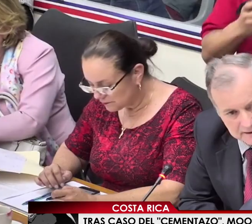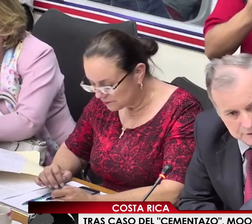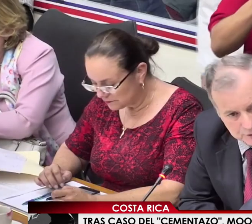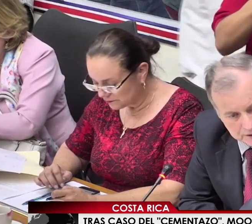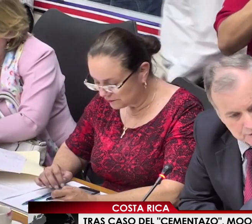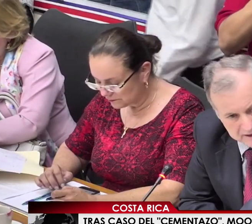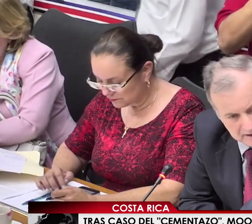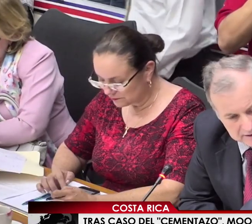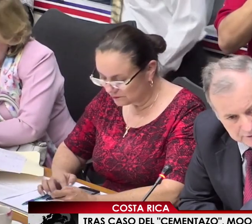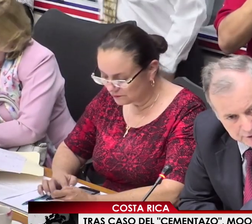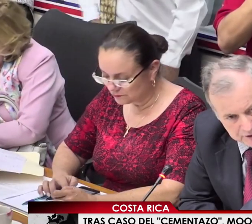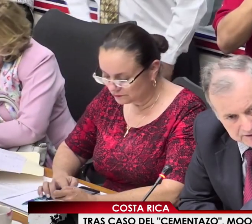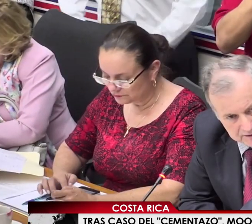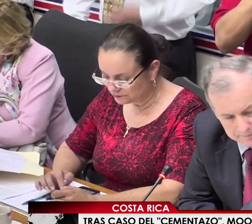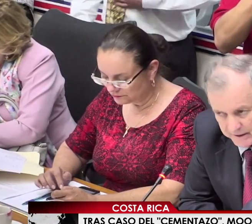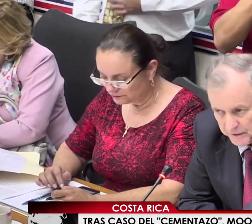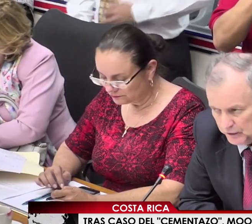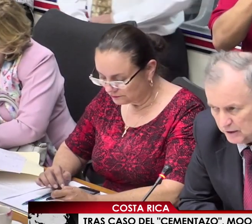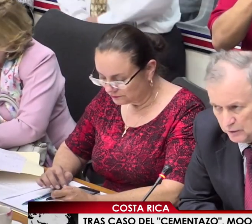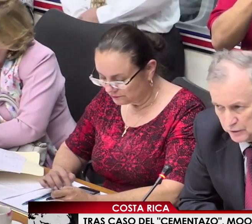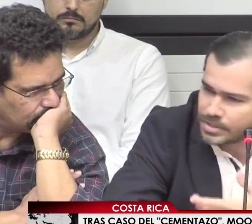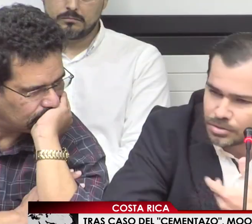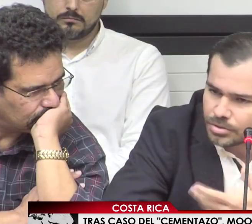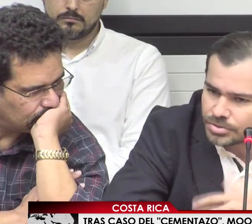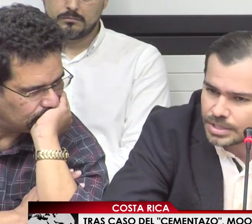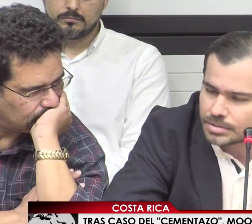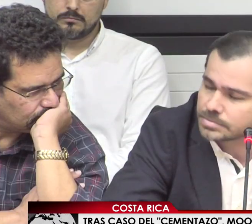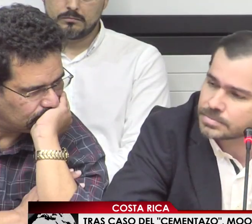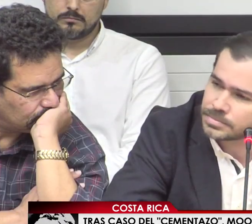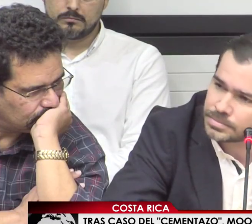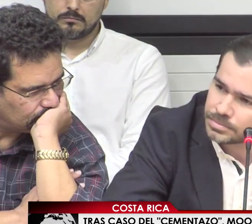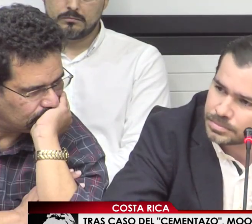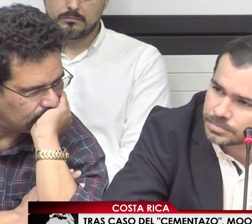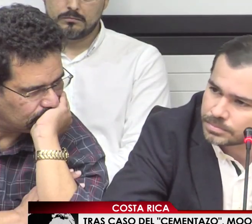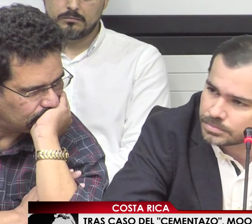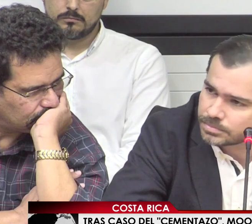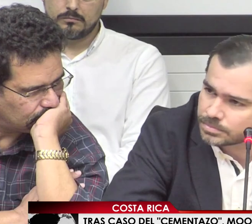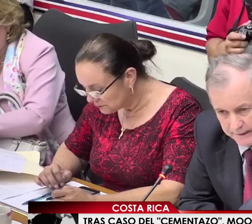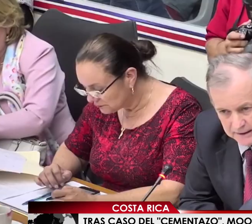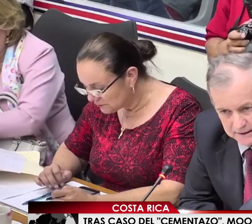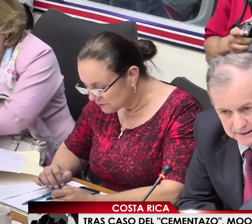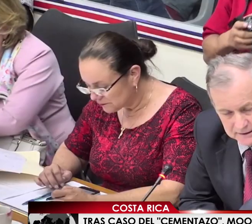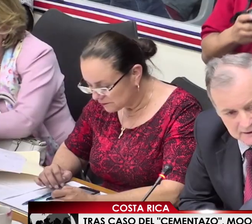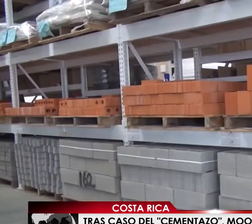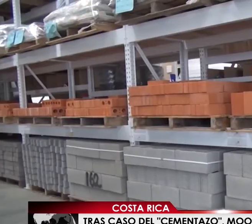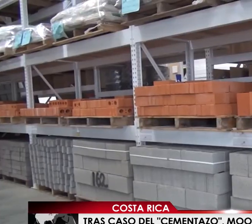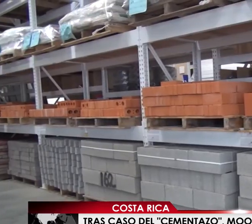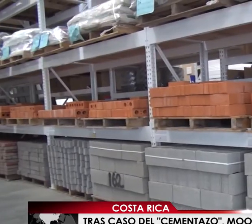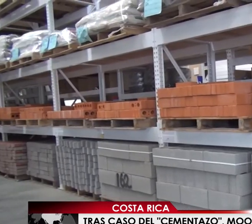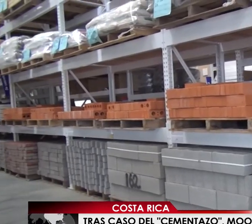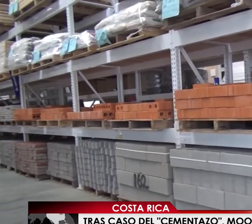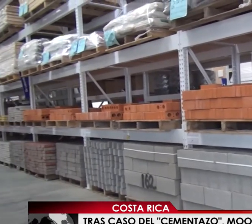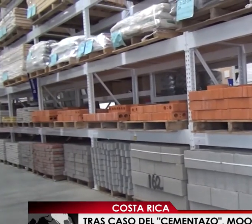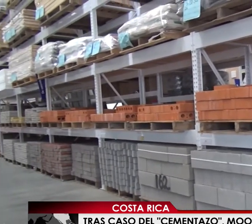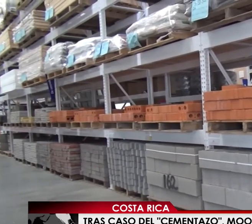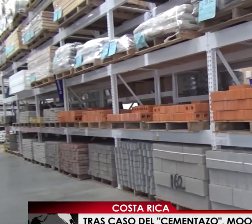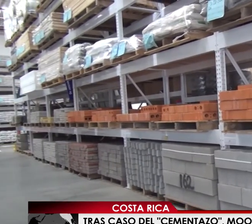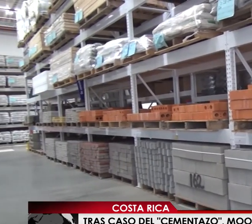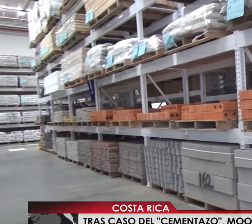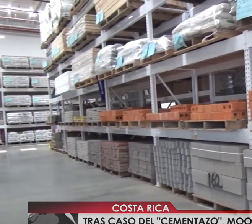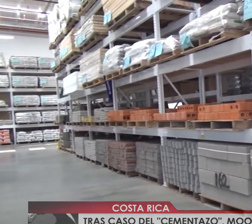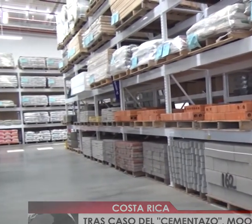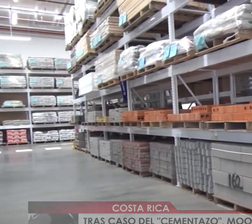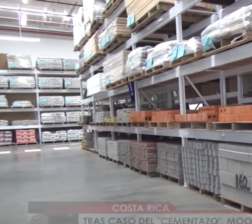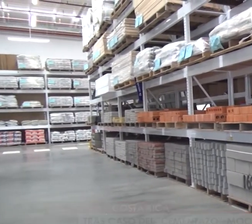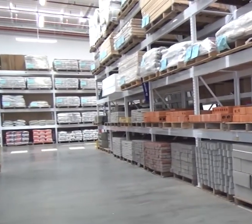por una supuesta concesión irregular de un crédito por más de 30 millones de dólares a un empresario local para la importación de cemento desde